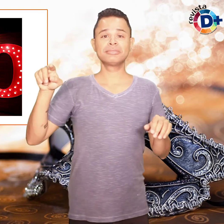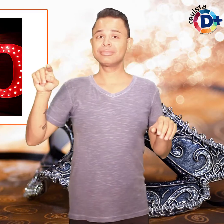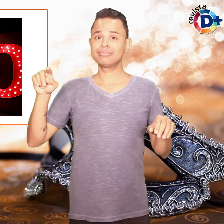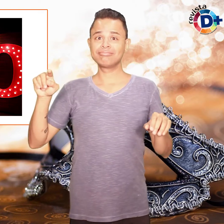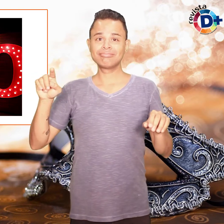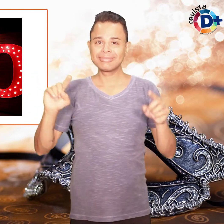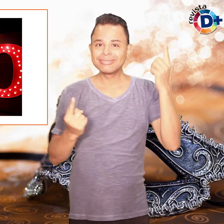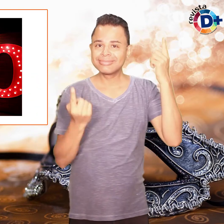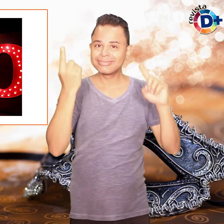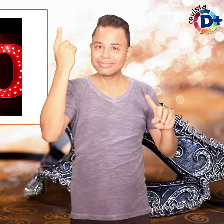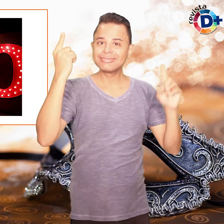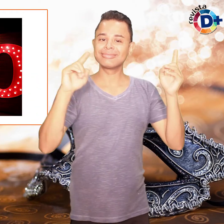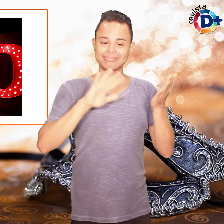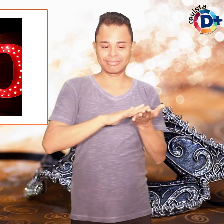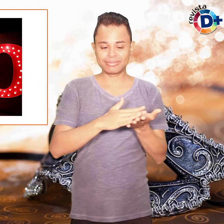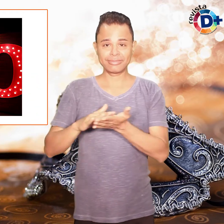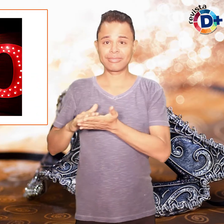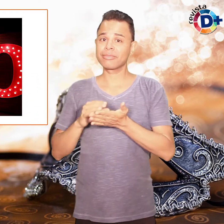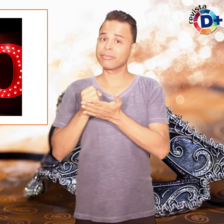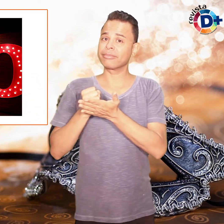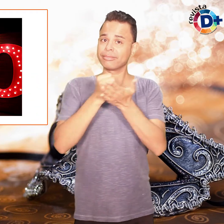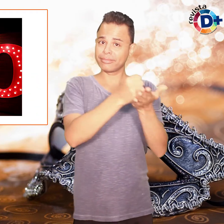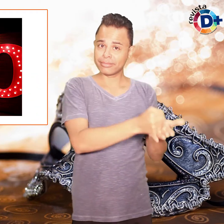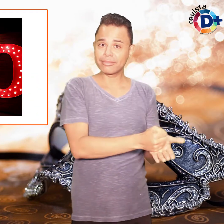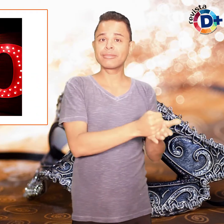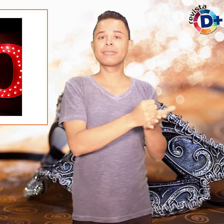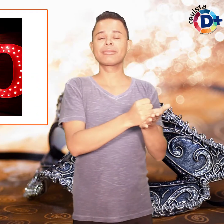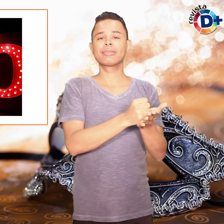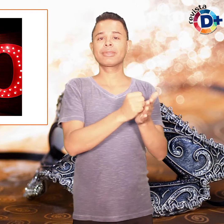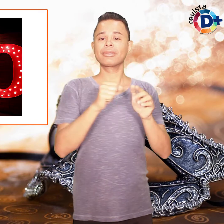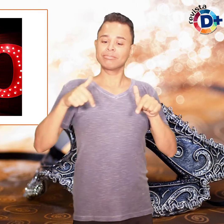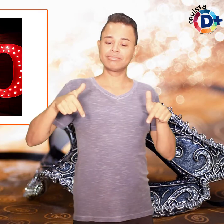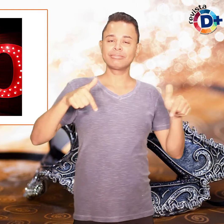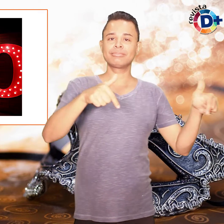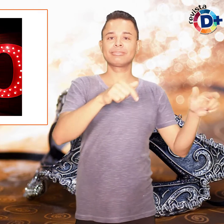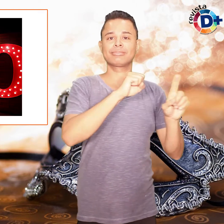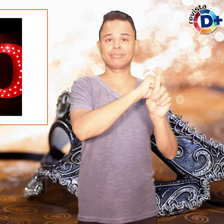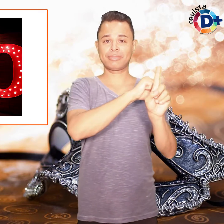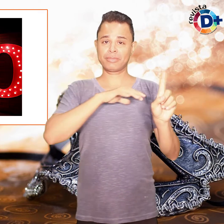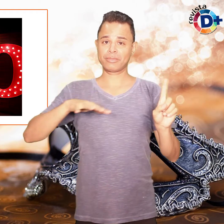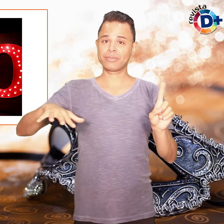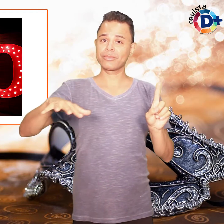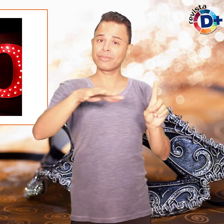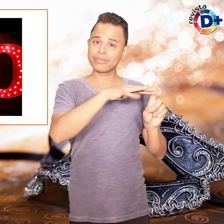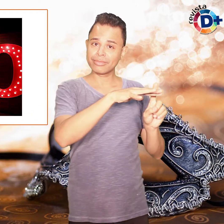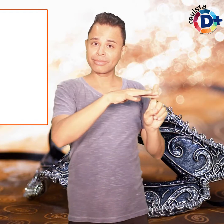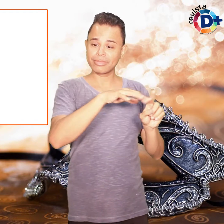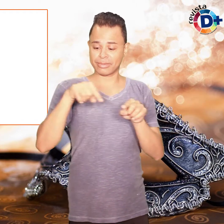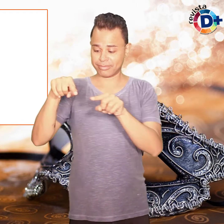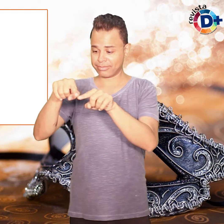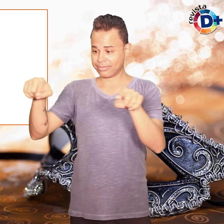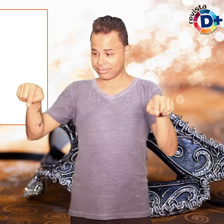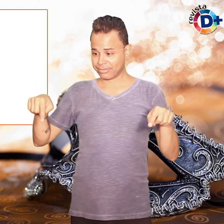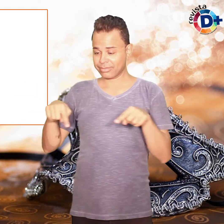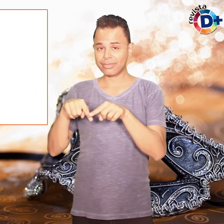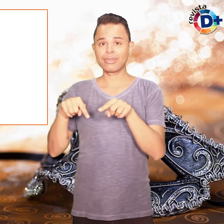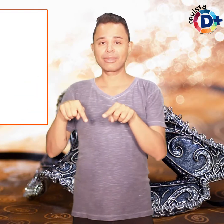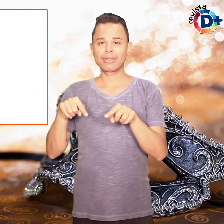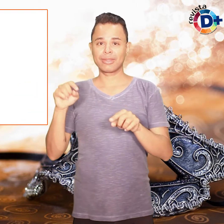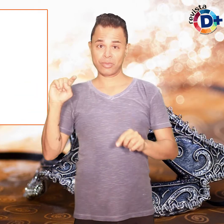vez apoiou uma ação social na maior festa do ano. O camarote Bar Brahma